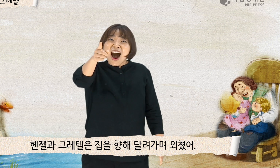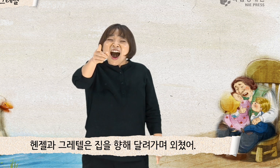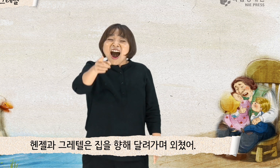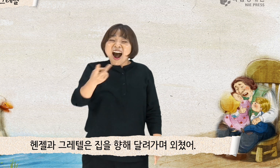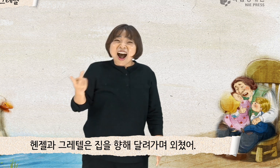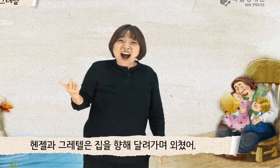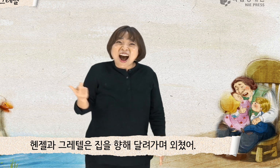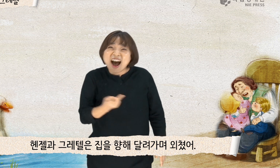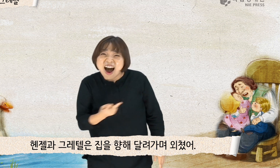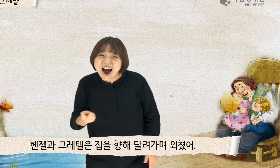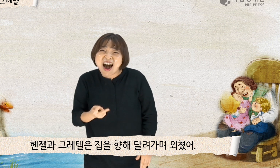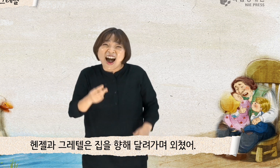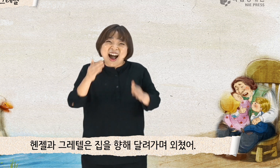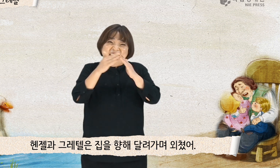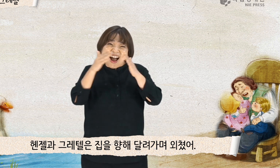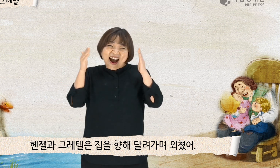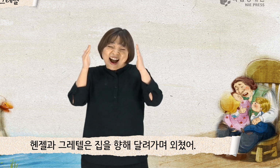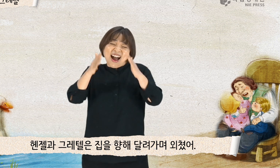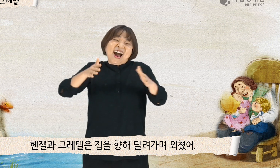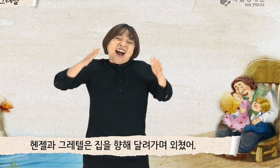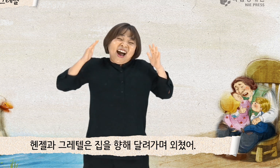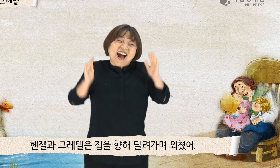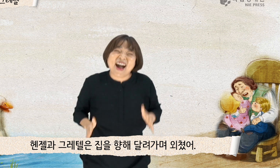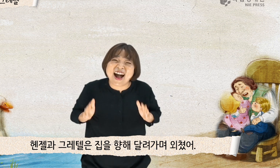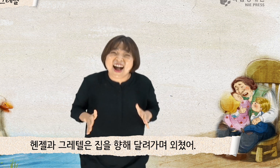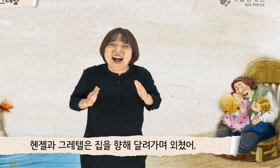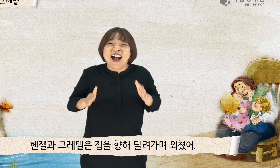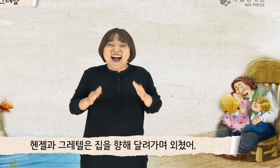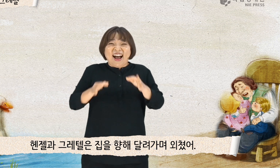핸젤과 그레텔은 집을 향해 달려가며 외쳤어.